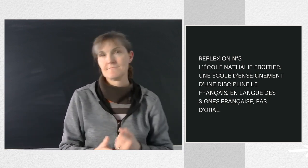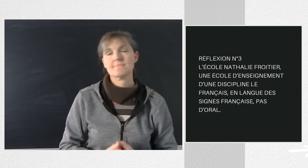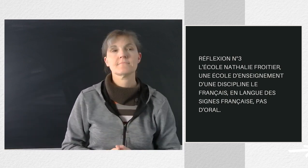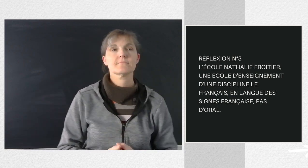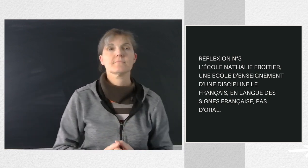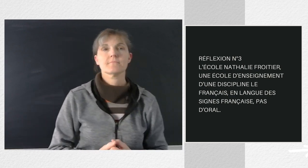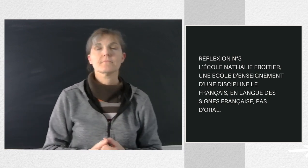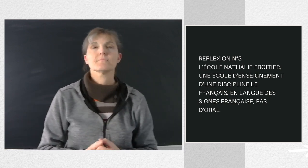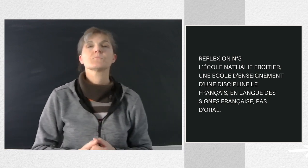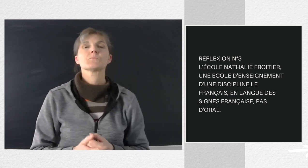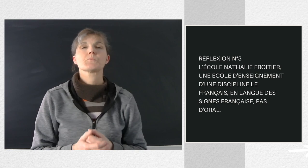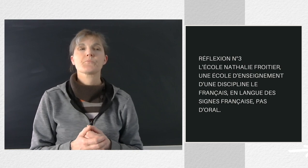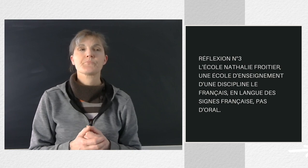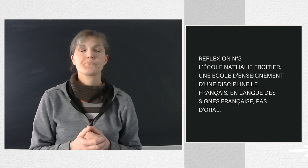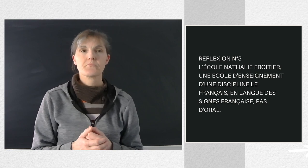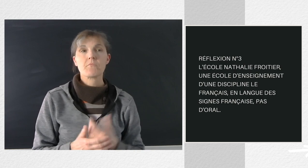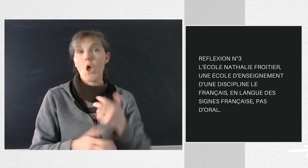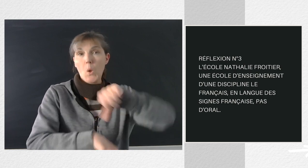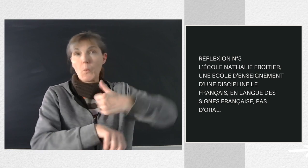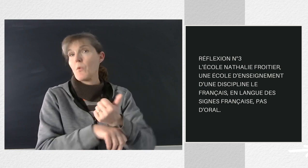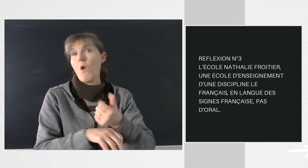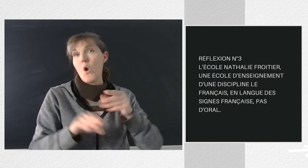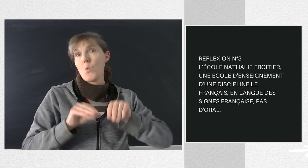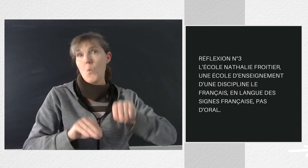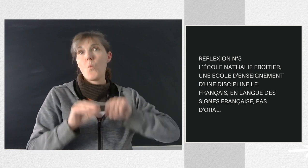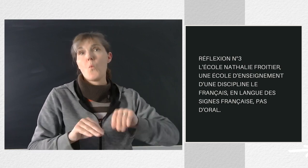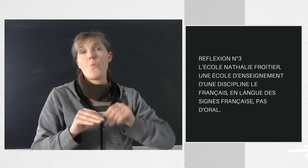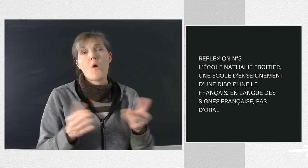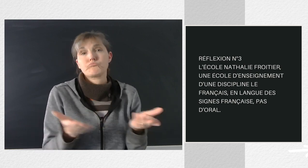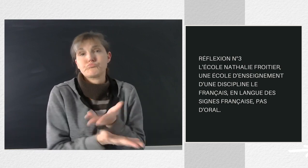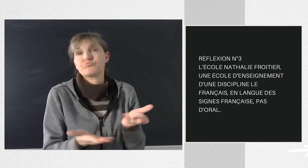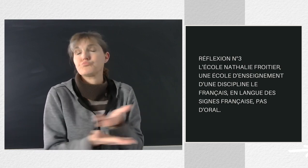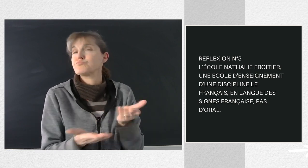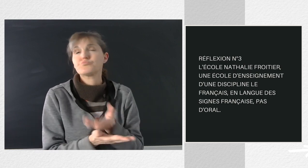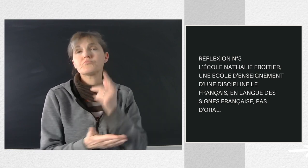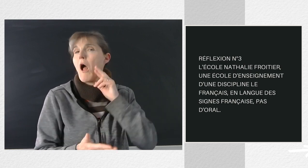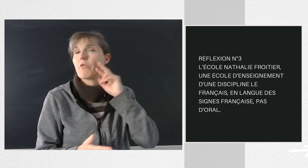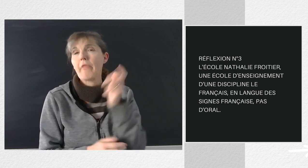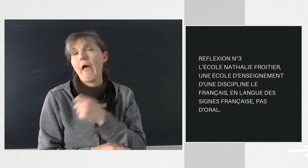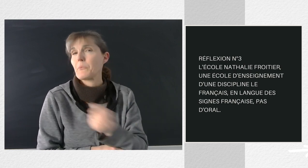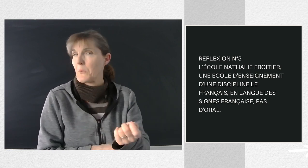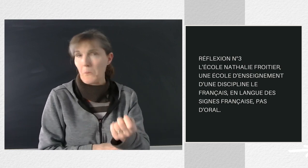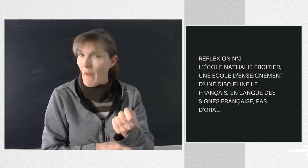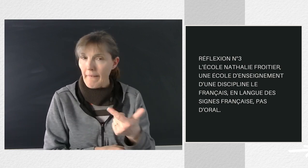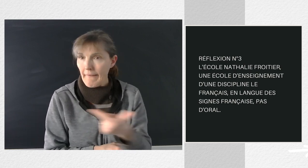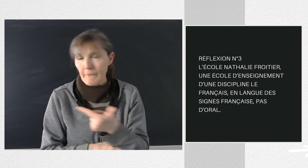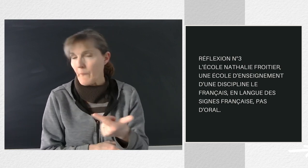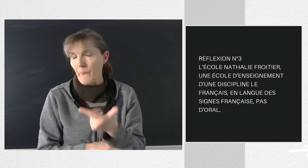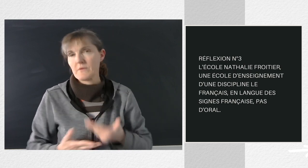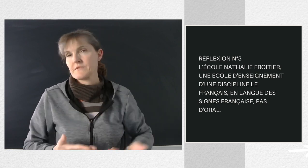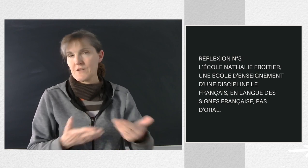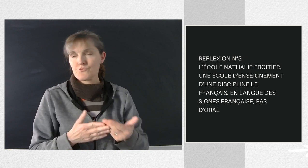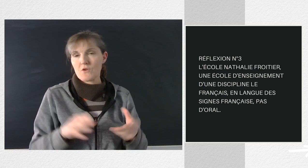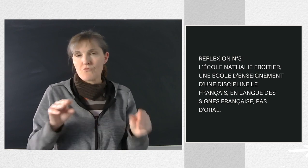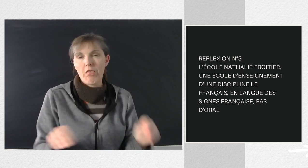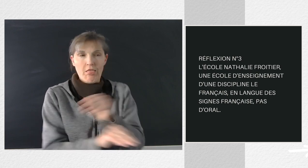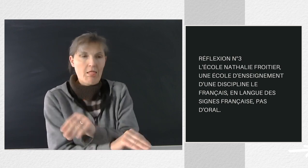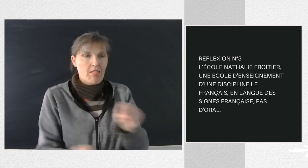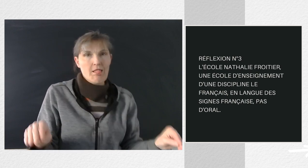soit légère et agréable. ça marche. Toutefois, lorsque le cours est fini, je m'assieds et je suis vidée, car je suis